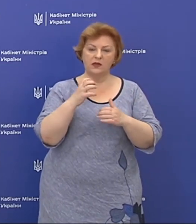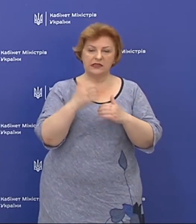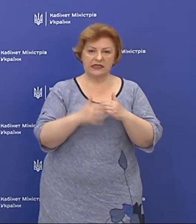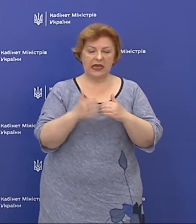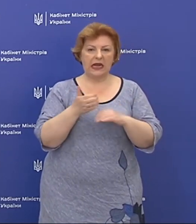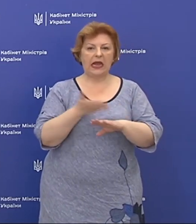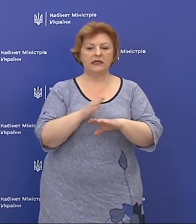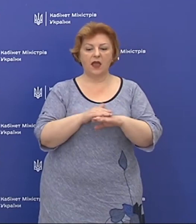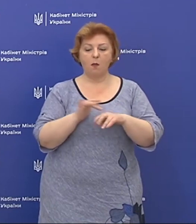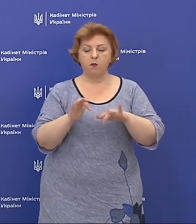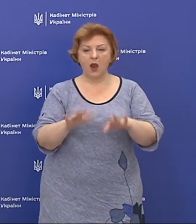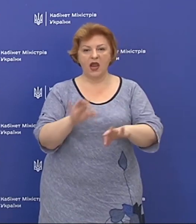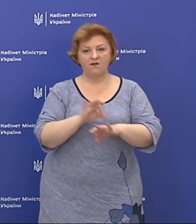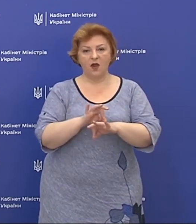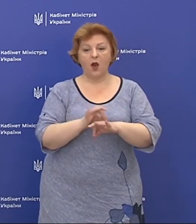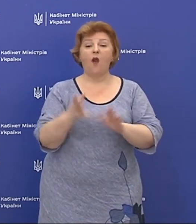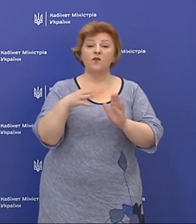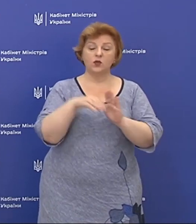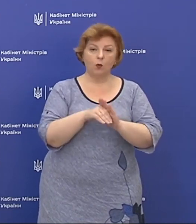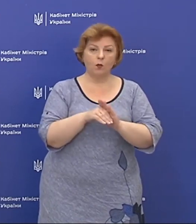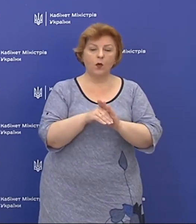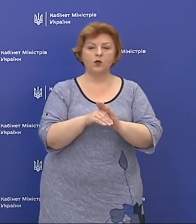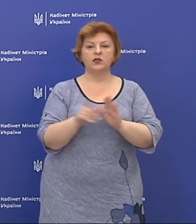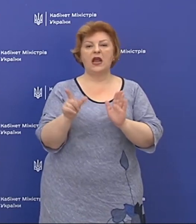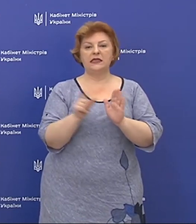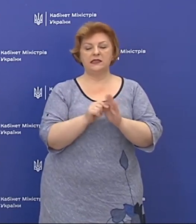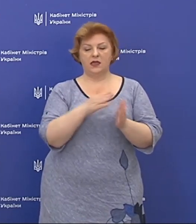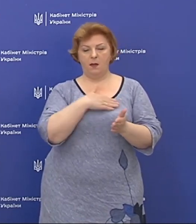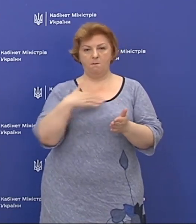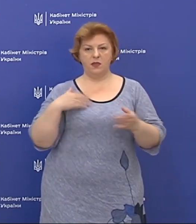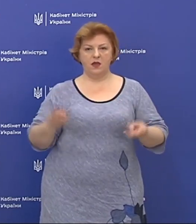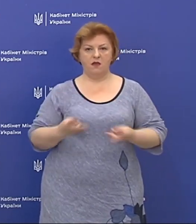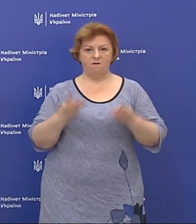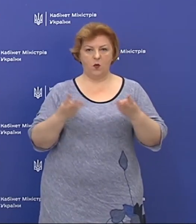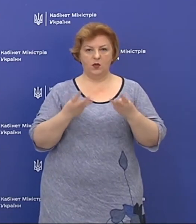тяжкості, перебіг хвороби, в тому числі з пнімонієм.